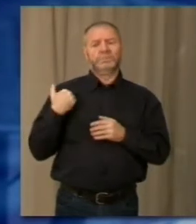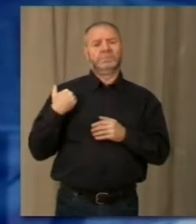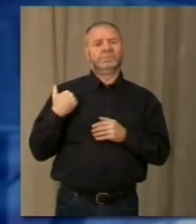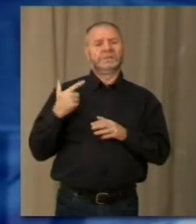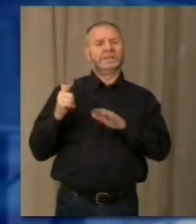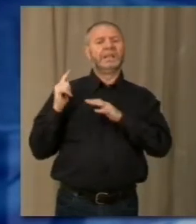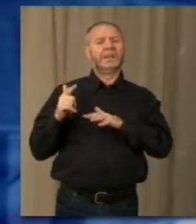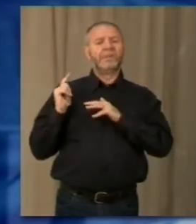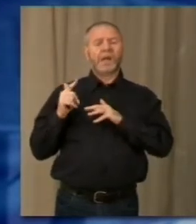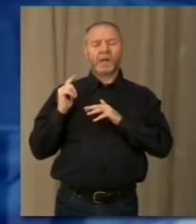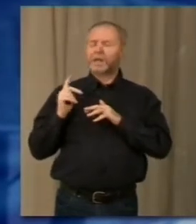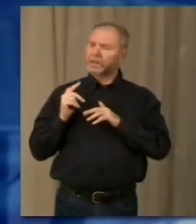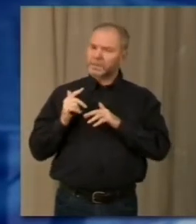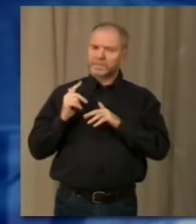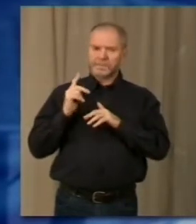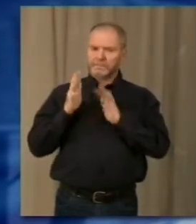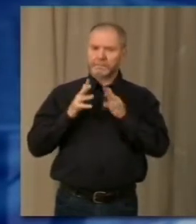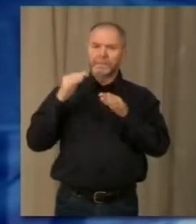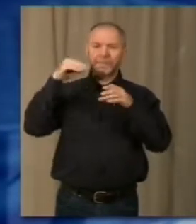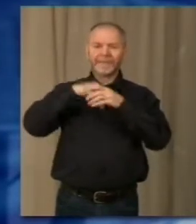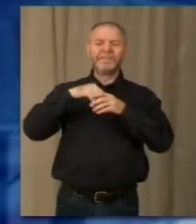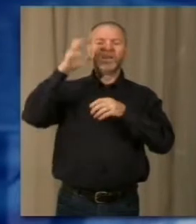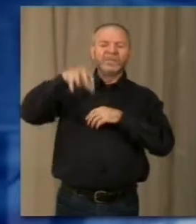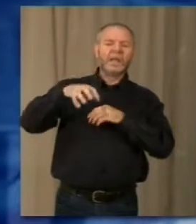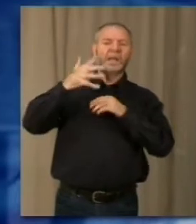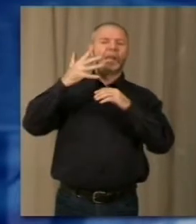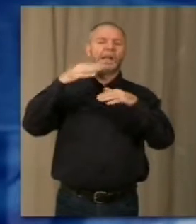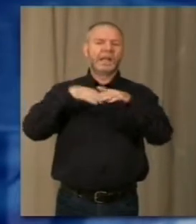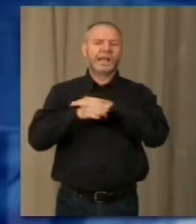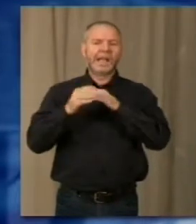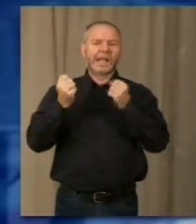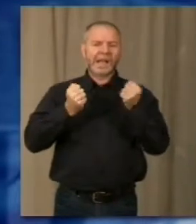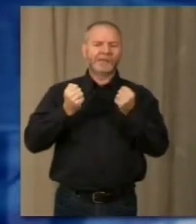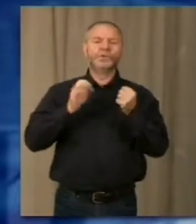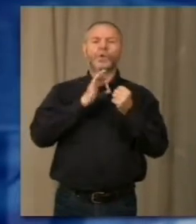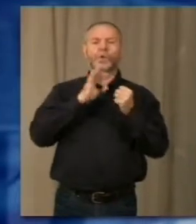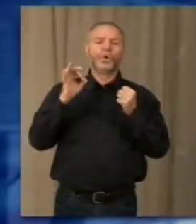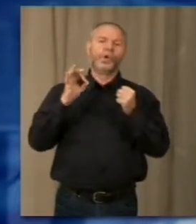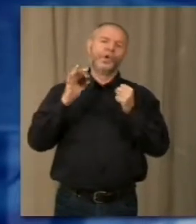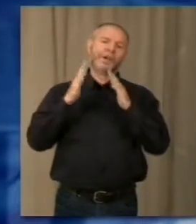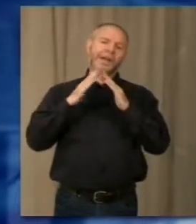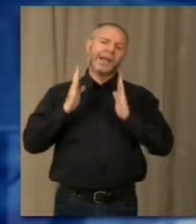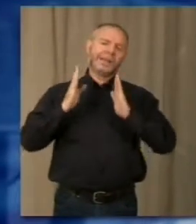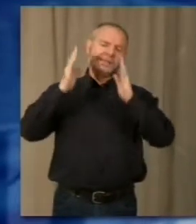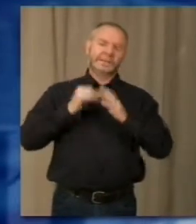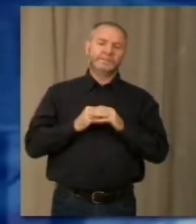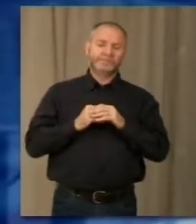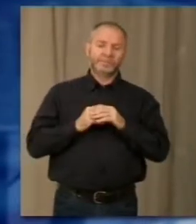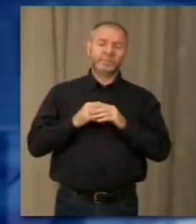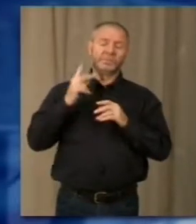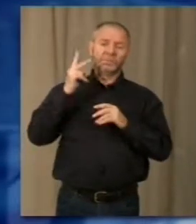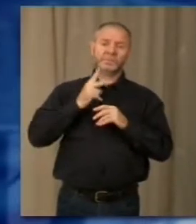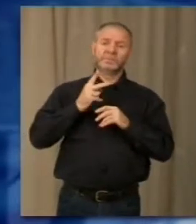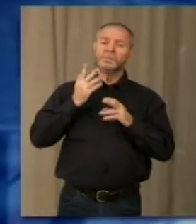settimane c'è stata un'escalation di furti in appartamenti, villette e garage. Un fenomeno che ha spinto il consigliere leghista Mario Geraci a chiedere un intervento